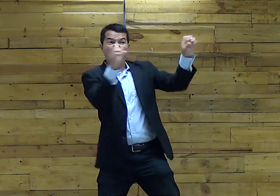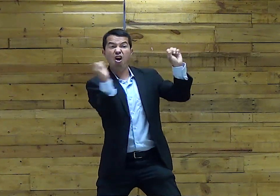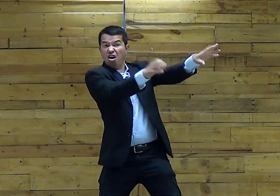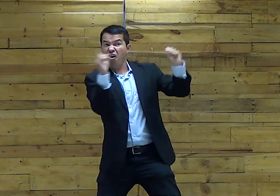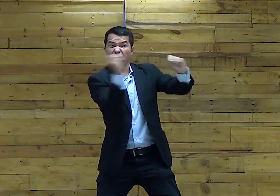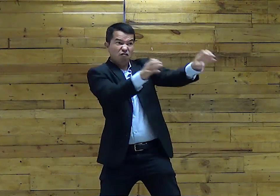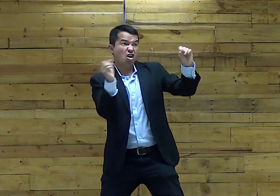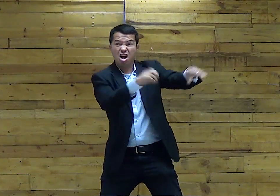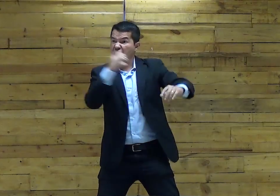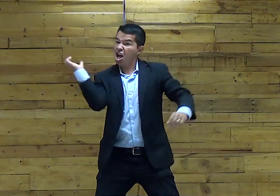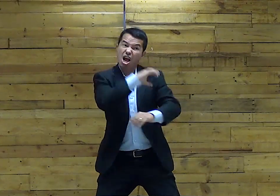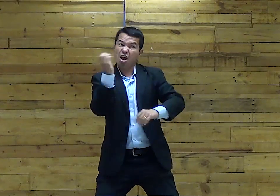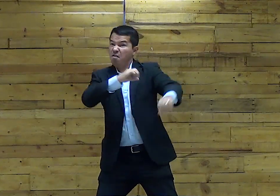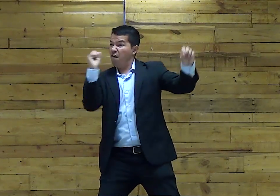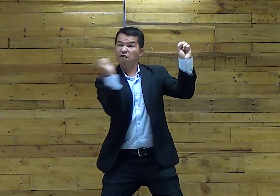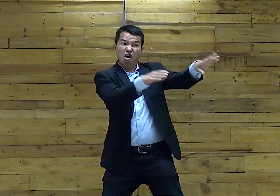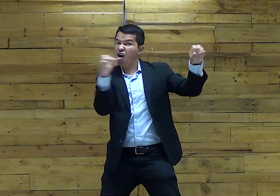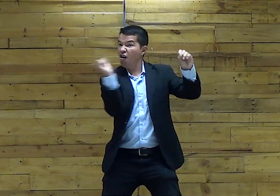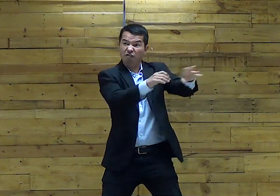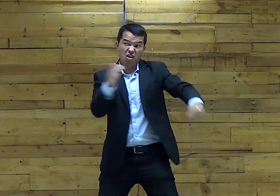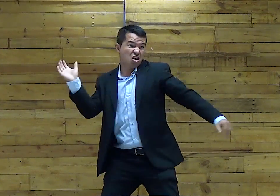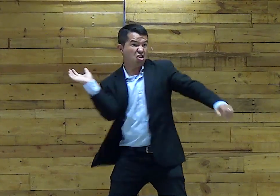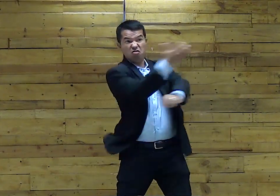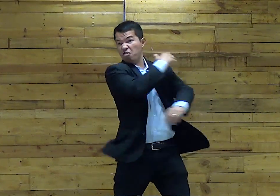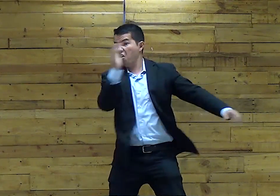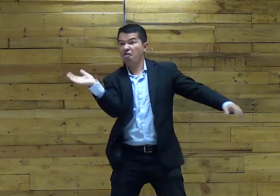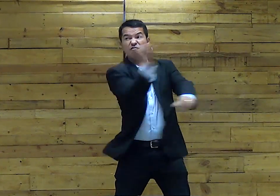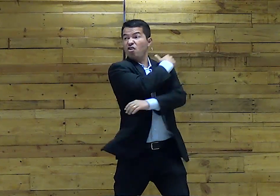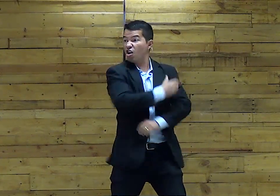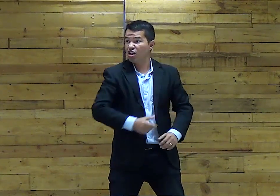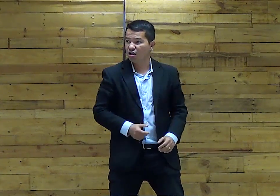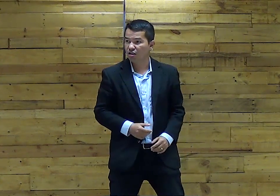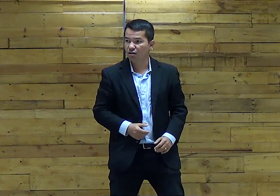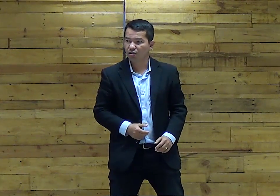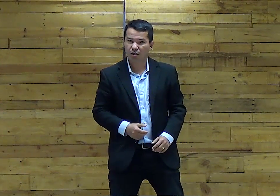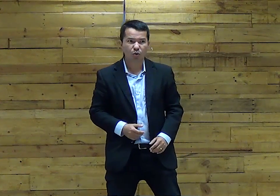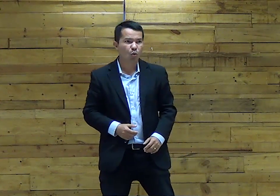Leve esse povo Daqui Vai logo Leva esse povo Leva